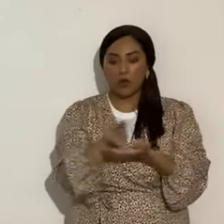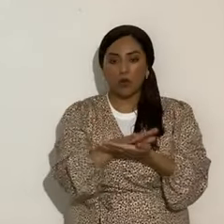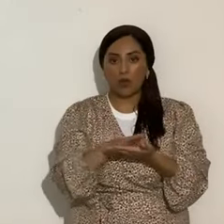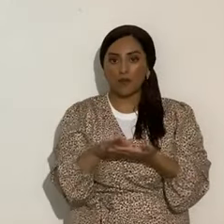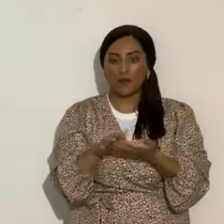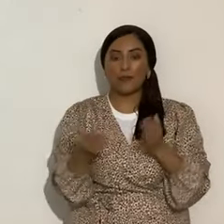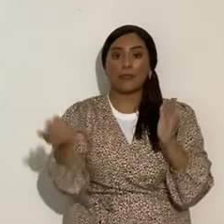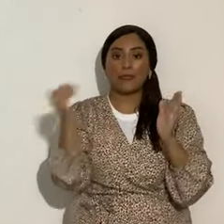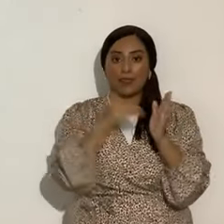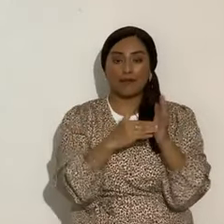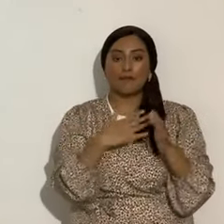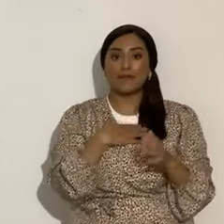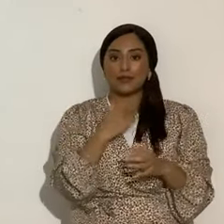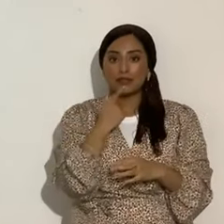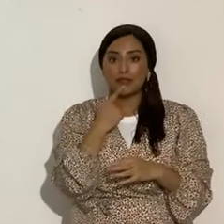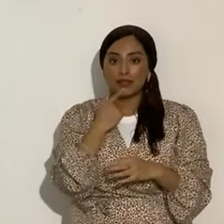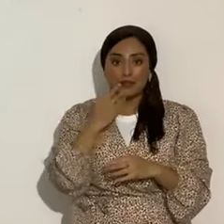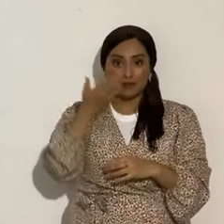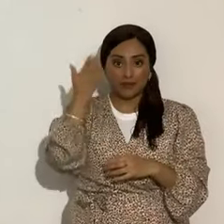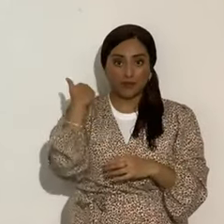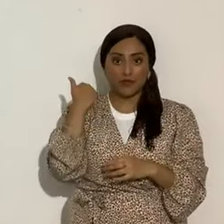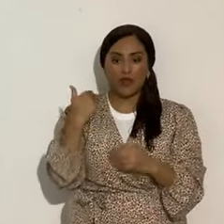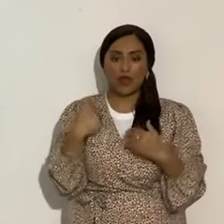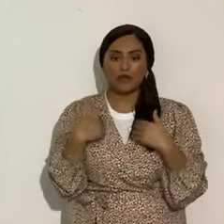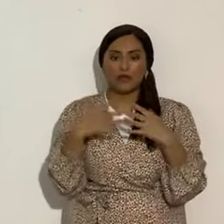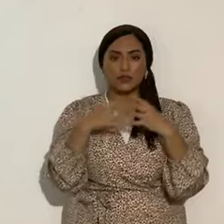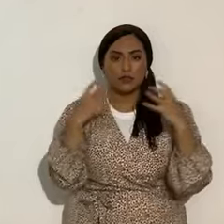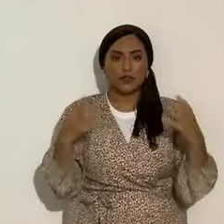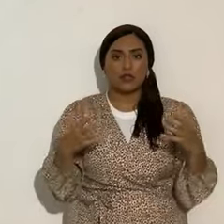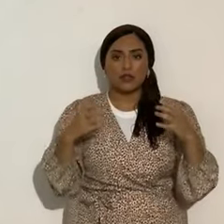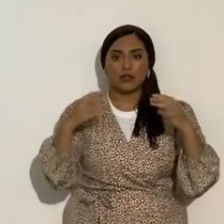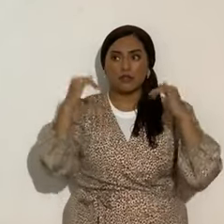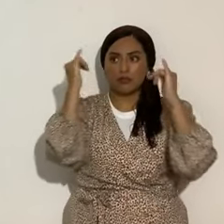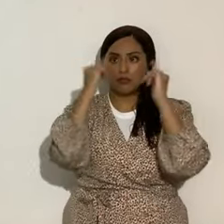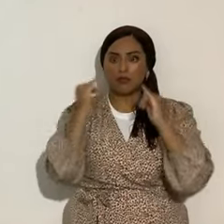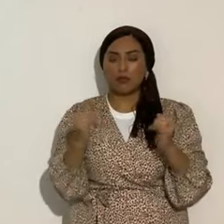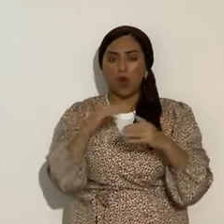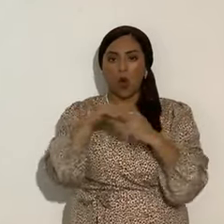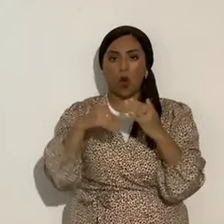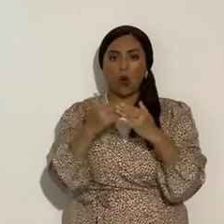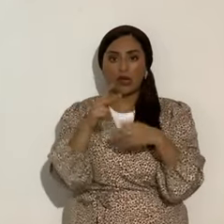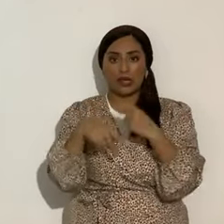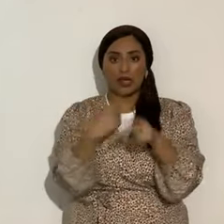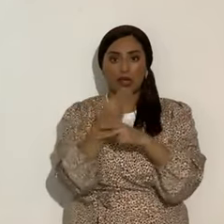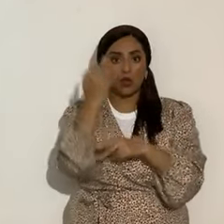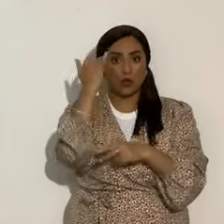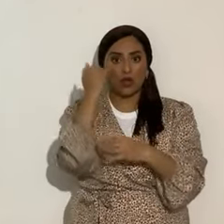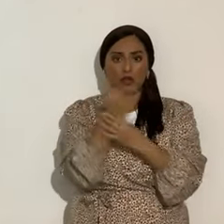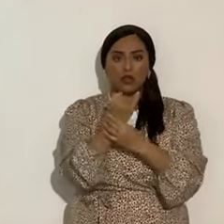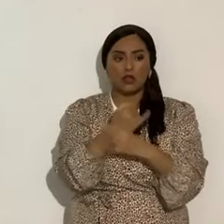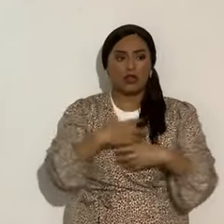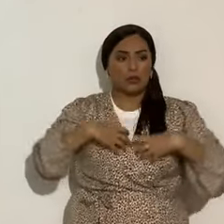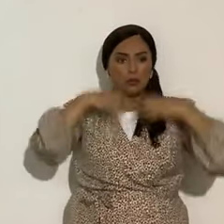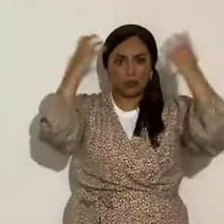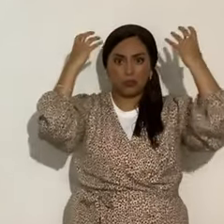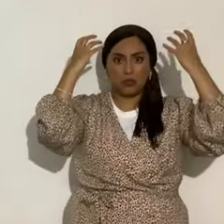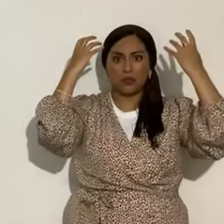ya he dicho en otras rectas finales, había idolatría de todo tipo, por eso Jeremías se enojaba, se enfurecía, un celo